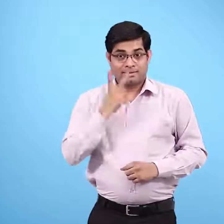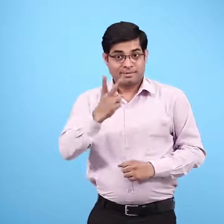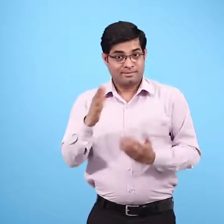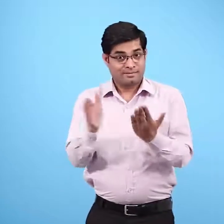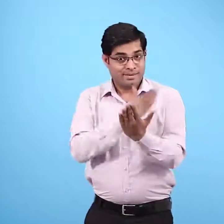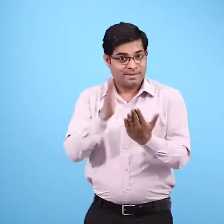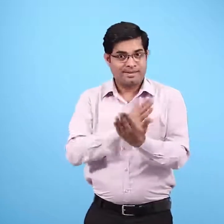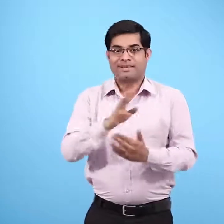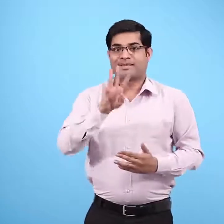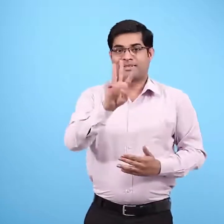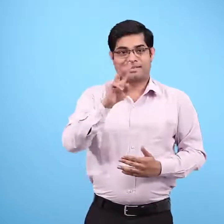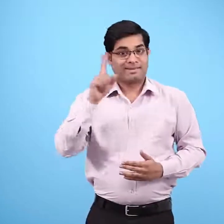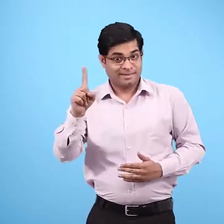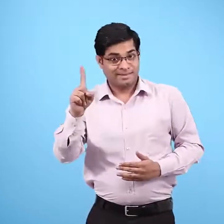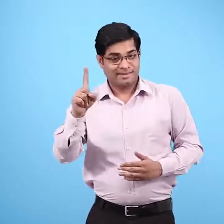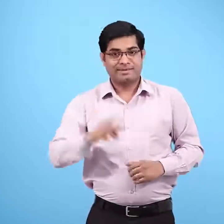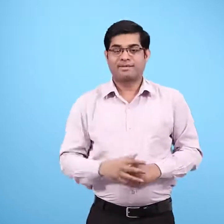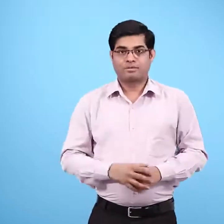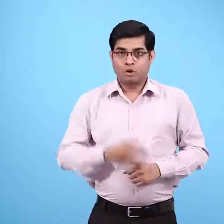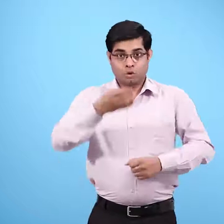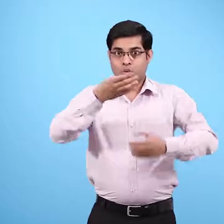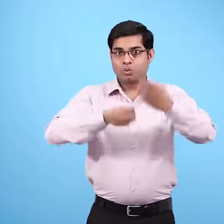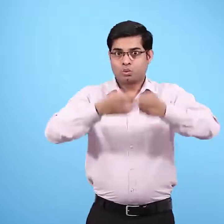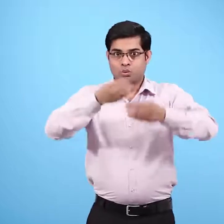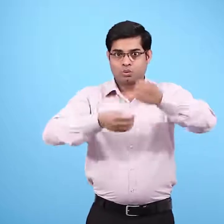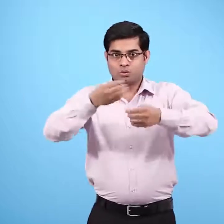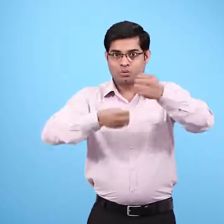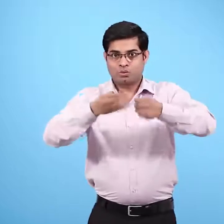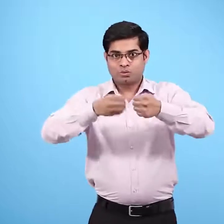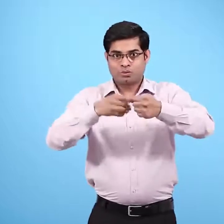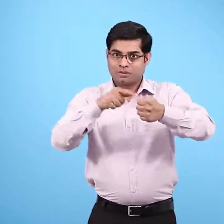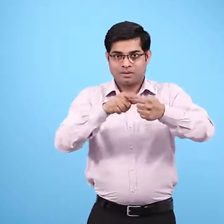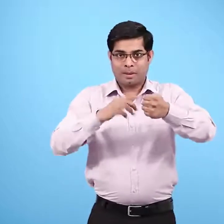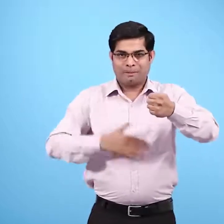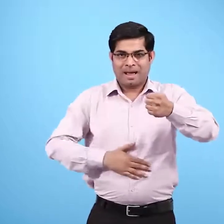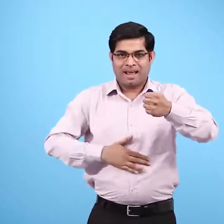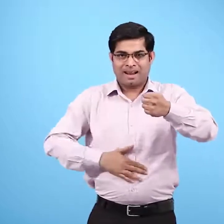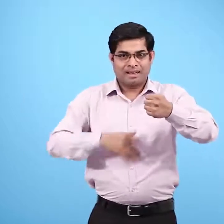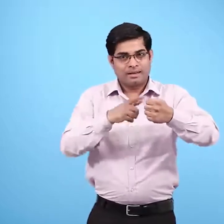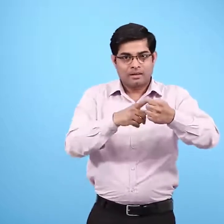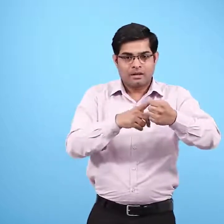प्रेश्ट इकत्तेस कच्चा दूद पचने का समय